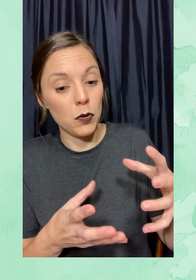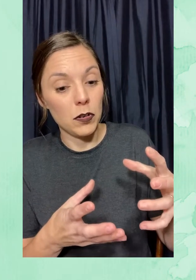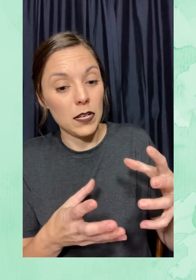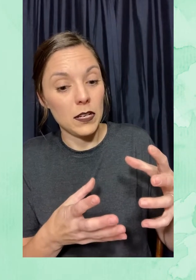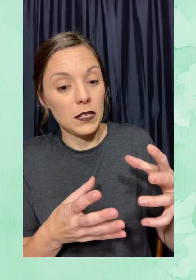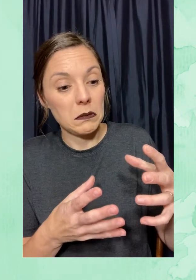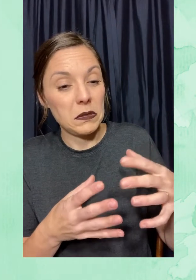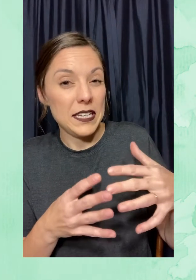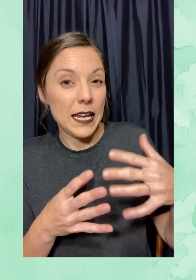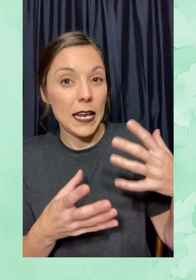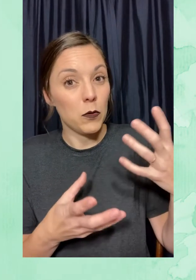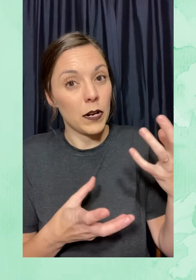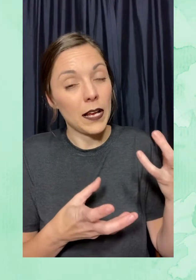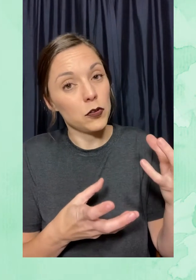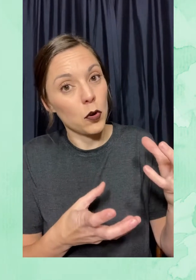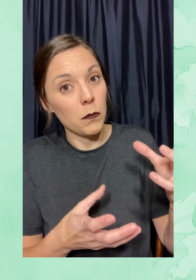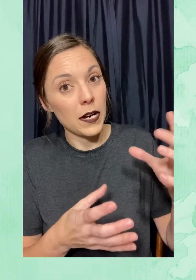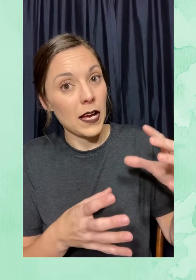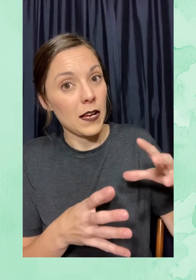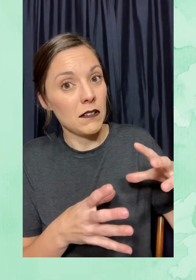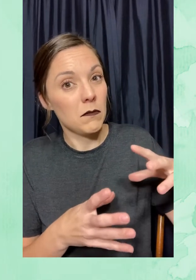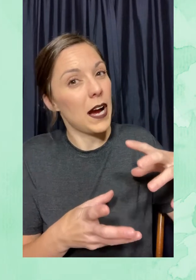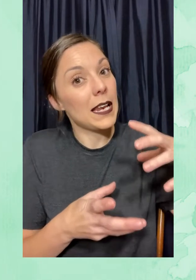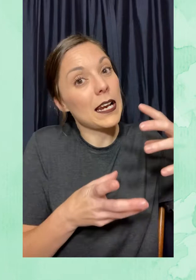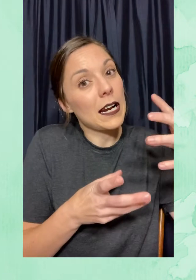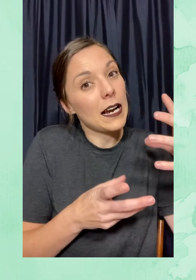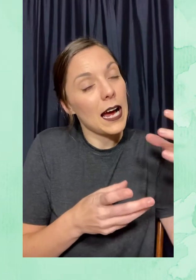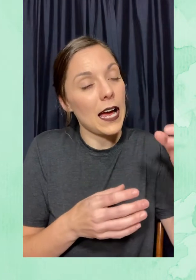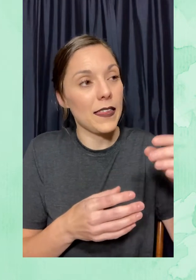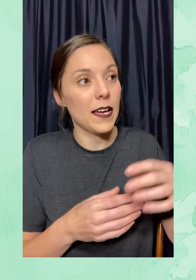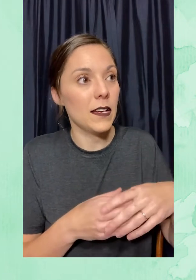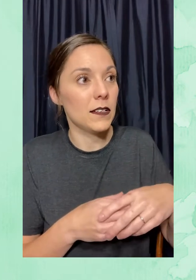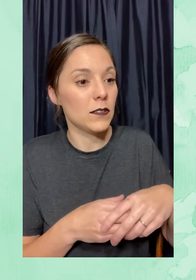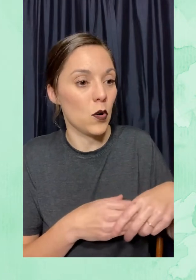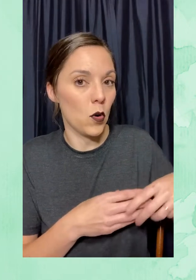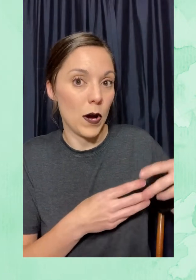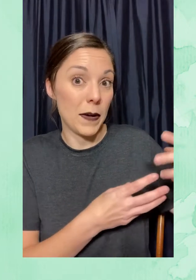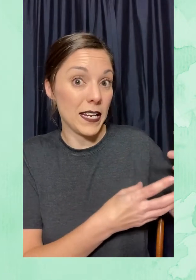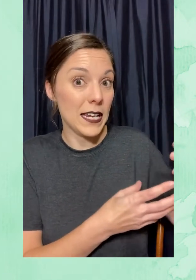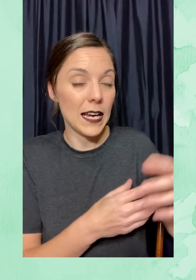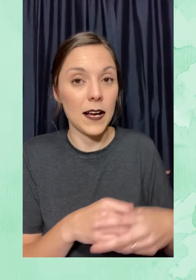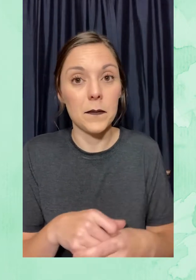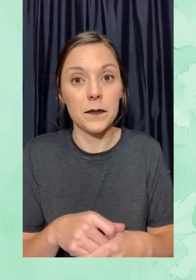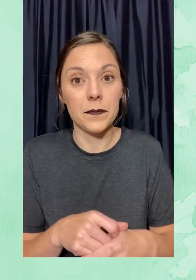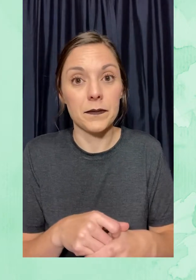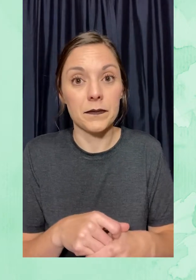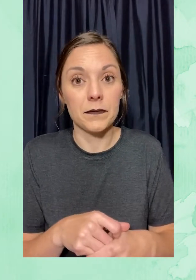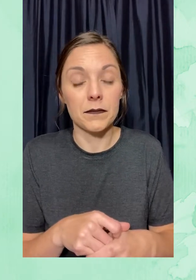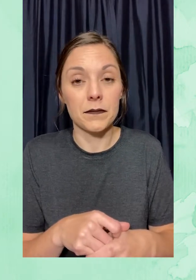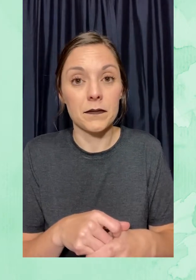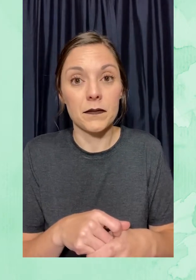el fruto tiene una sombra anaranjada o amarilla.